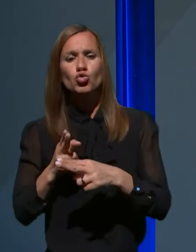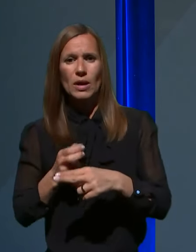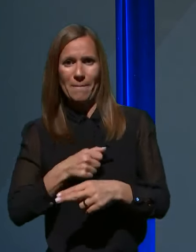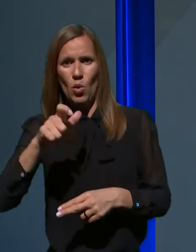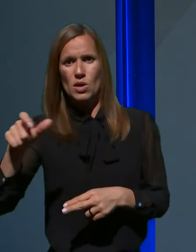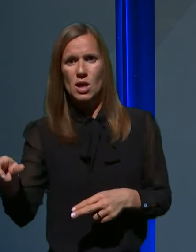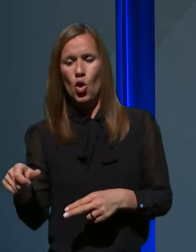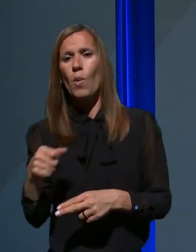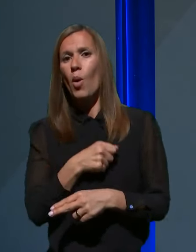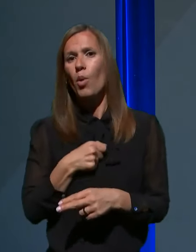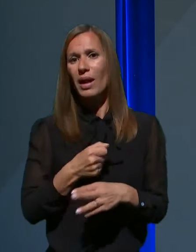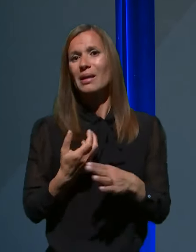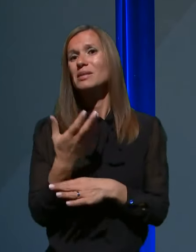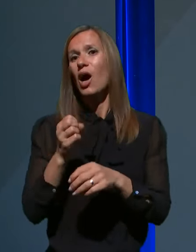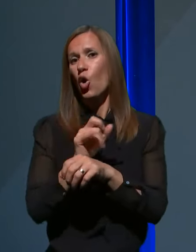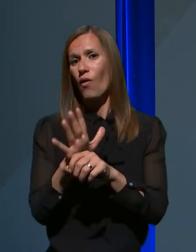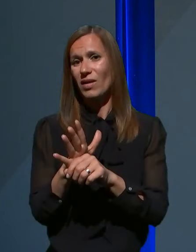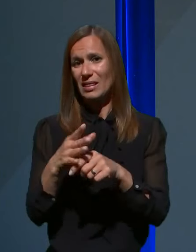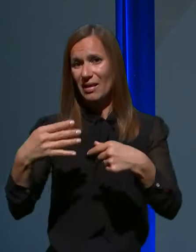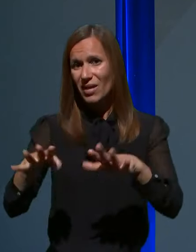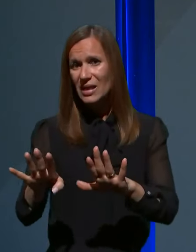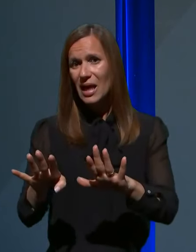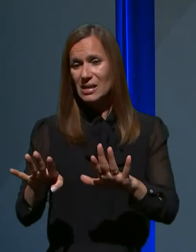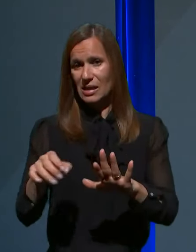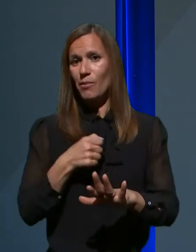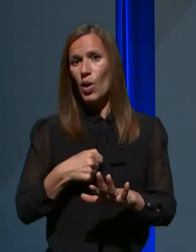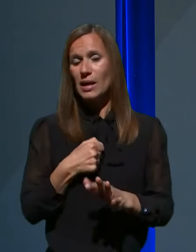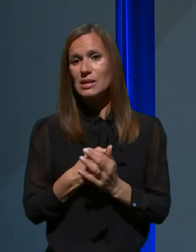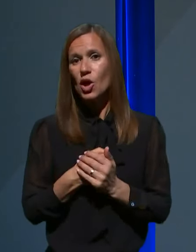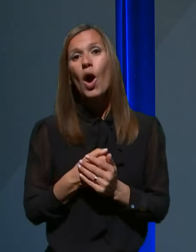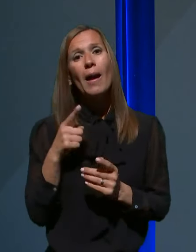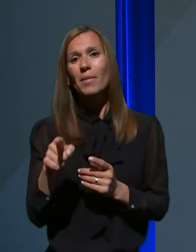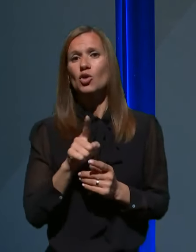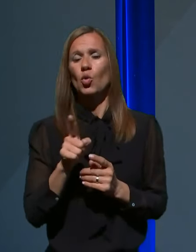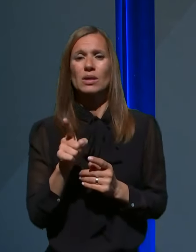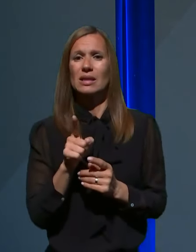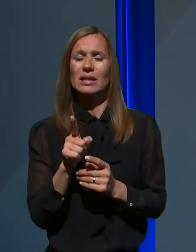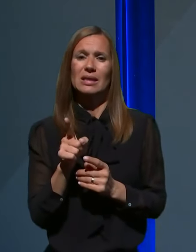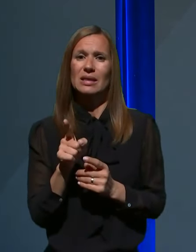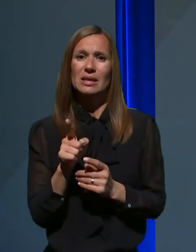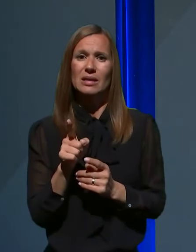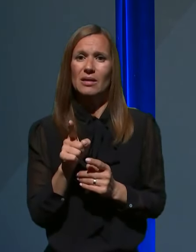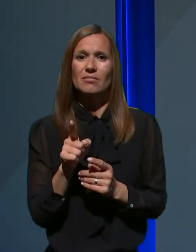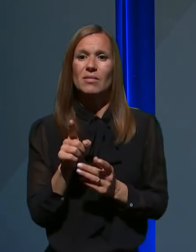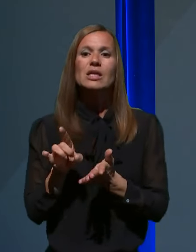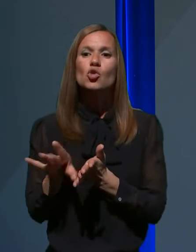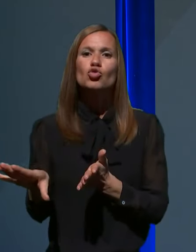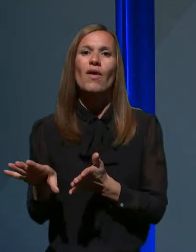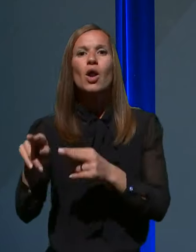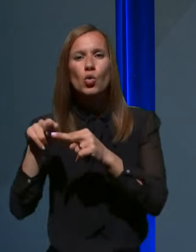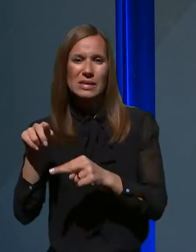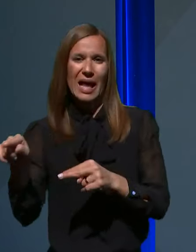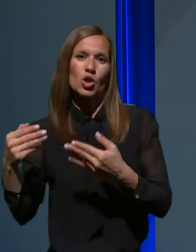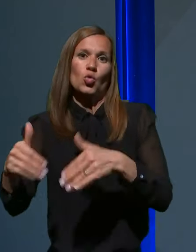za COVID-19 boleznjo, vendar to ni izključevalo sveda vseh ostalih obravnav, ampak